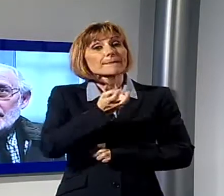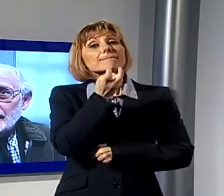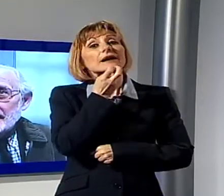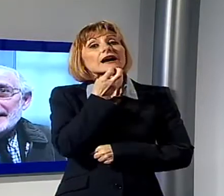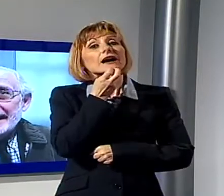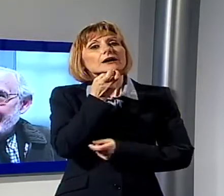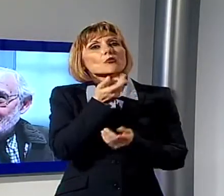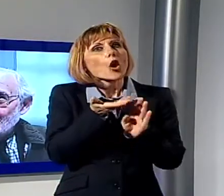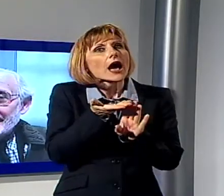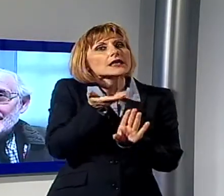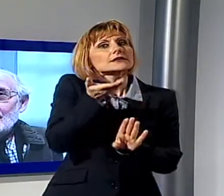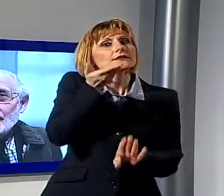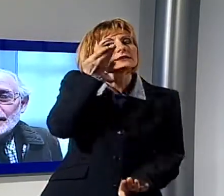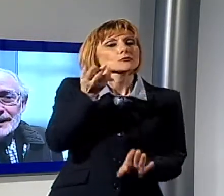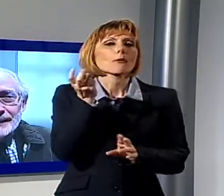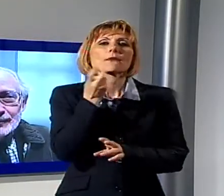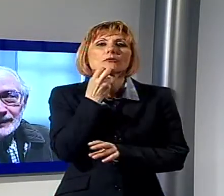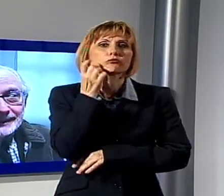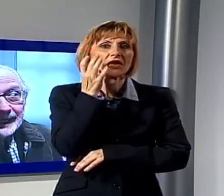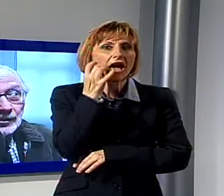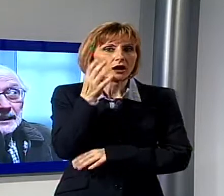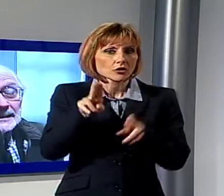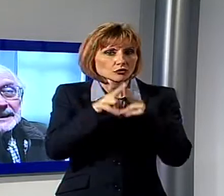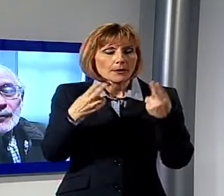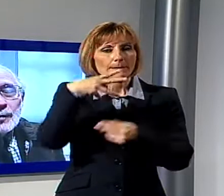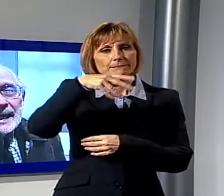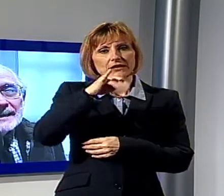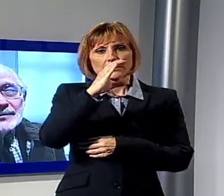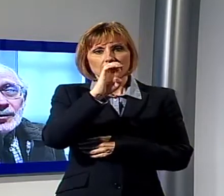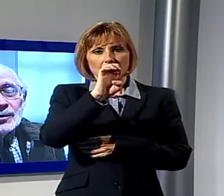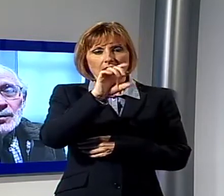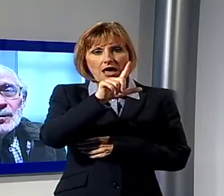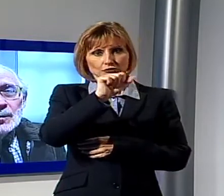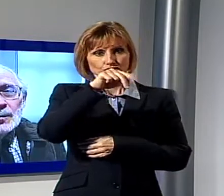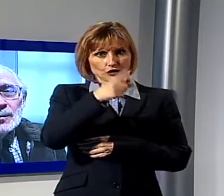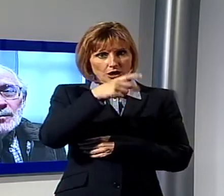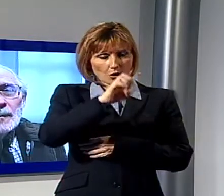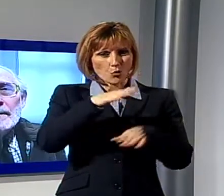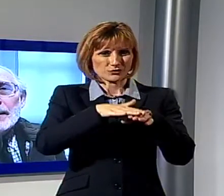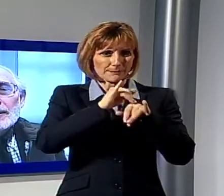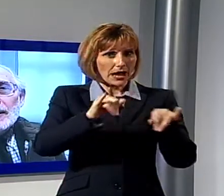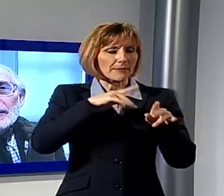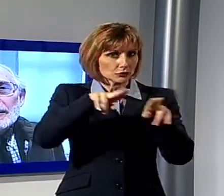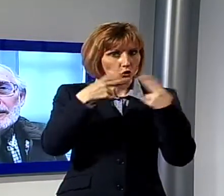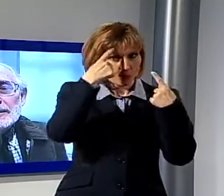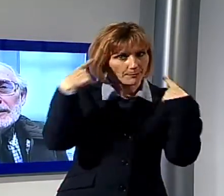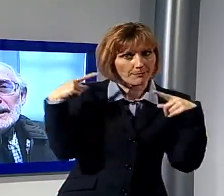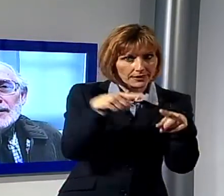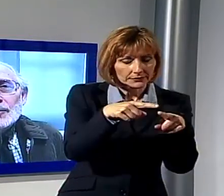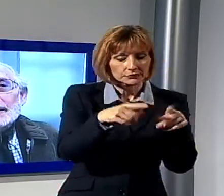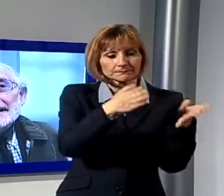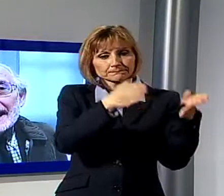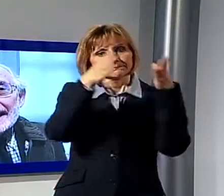scoperto proprio da Michelangelo, anche se lui non potrebbe mai utilizzato. Da un lato un prodotto